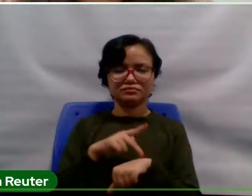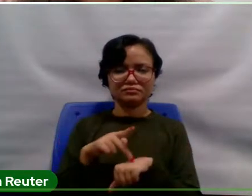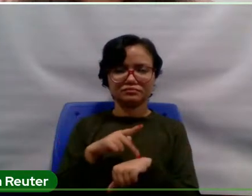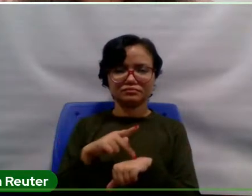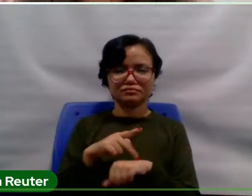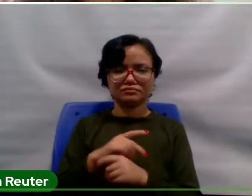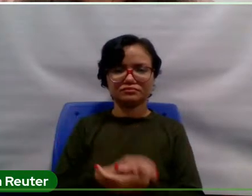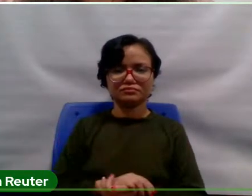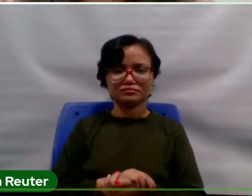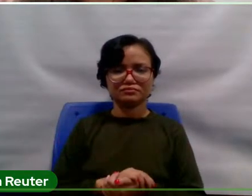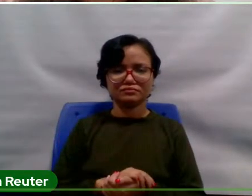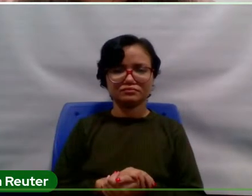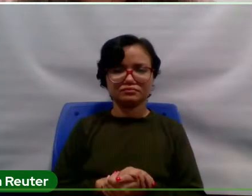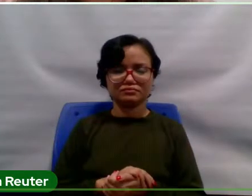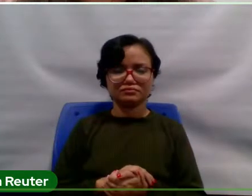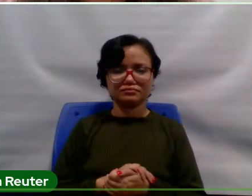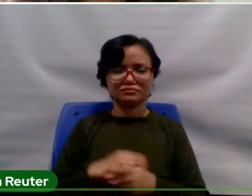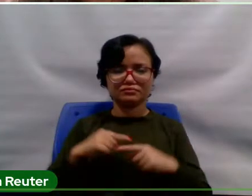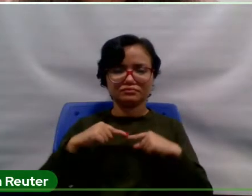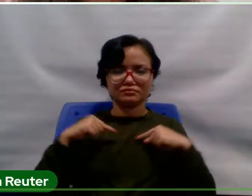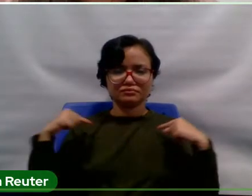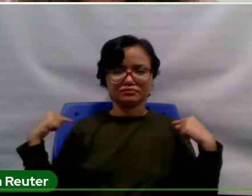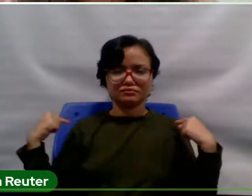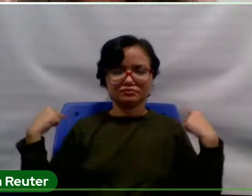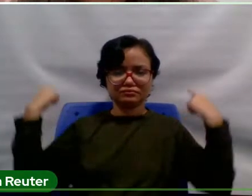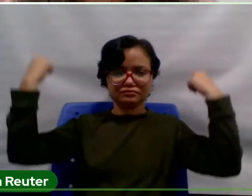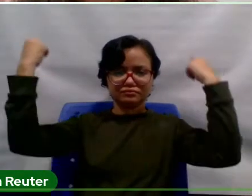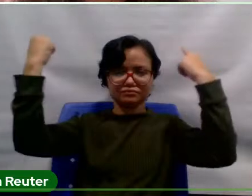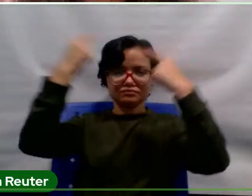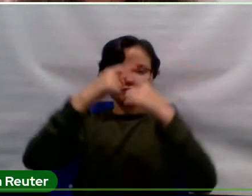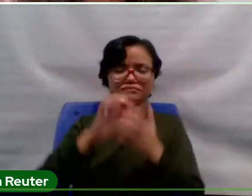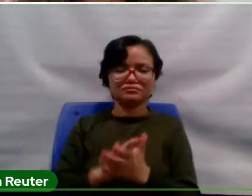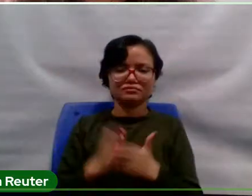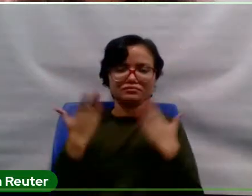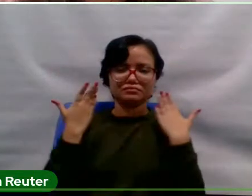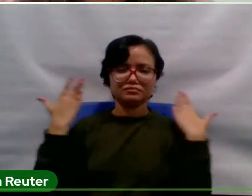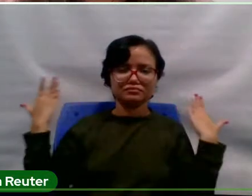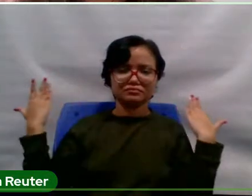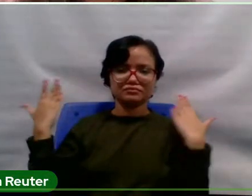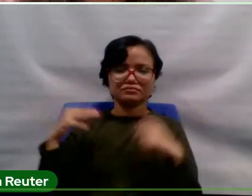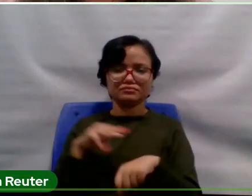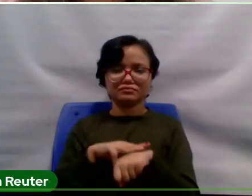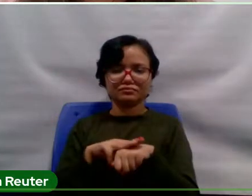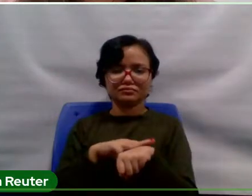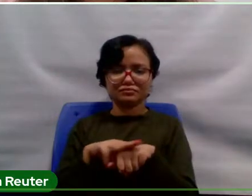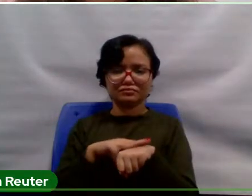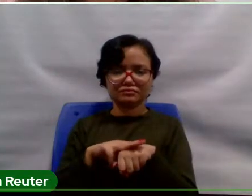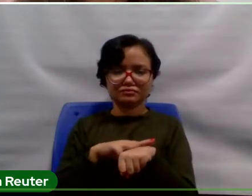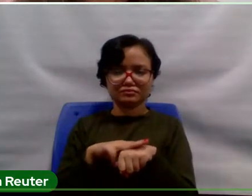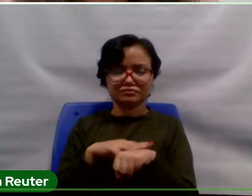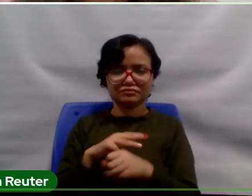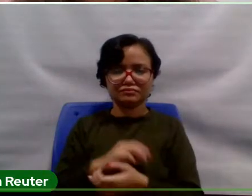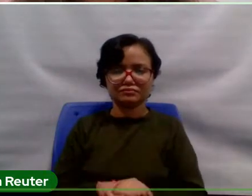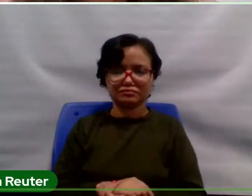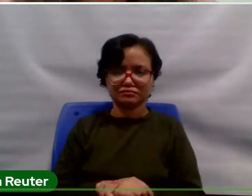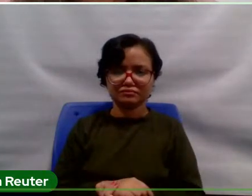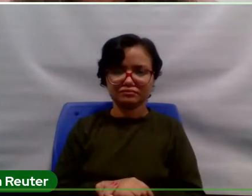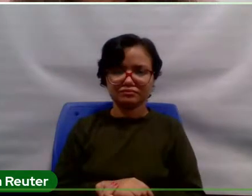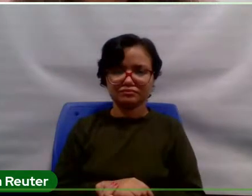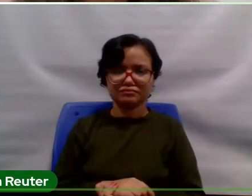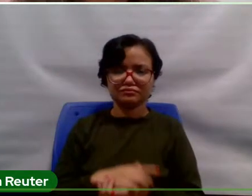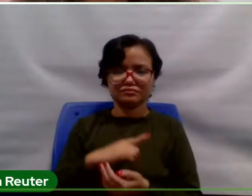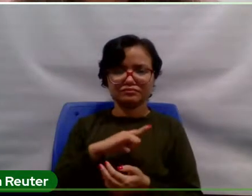aparecendo do rosto para cima, a minha parede é marrom, e aparece um pedaço de uma